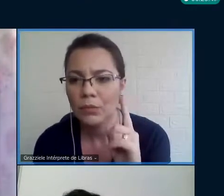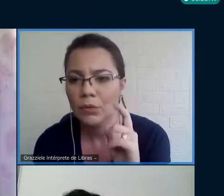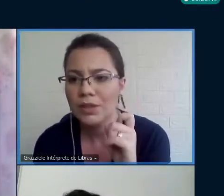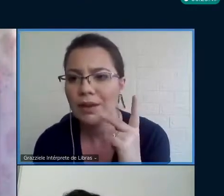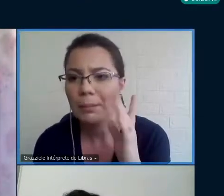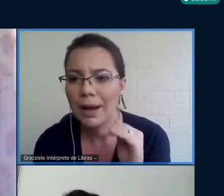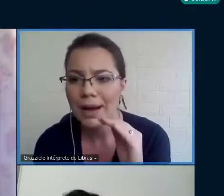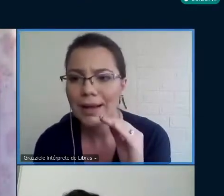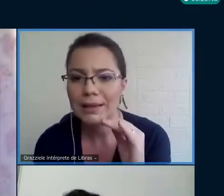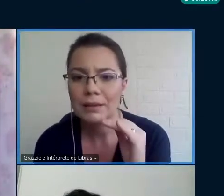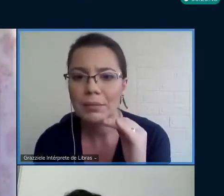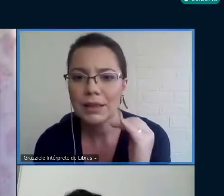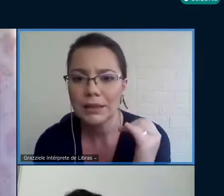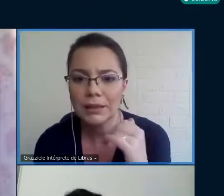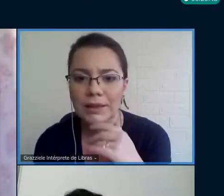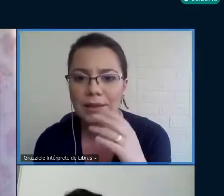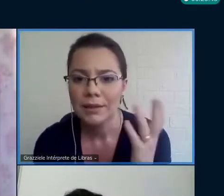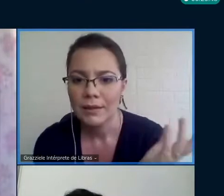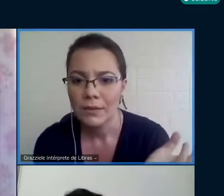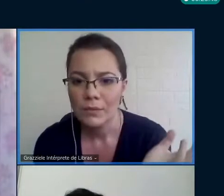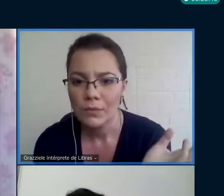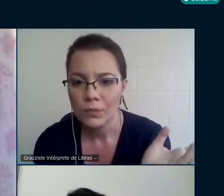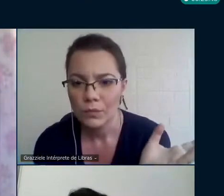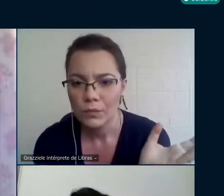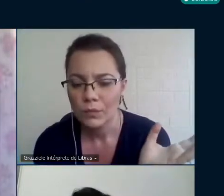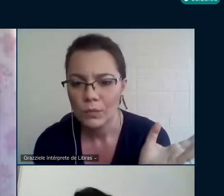quando você fala bali, balian,